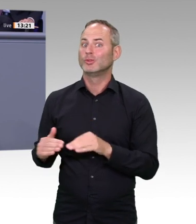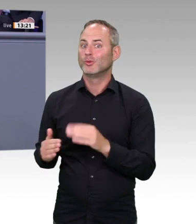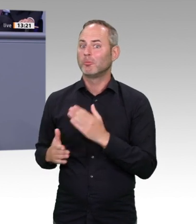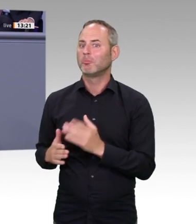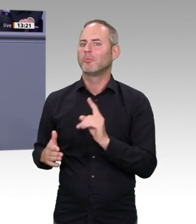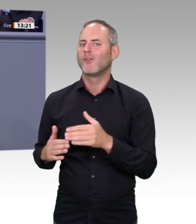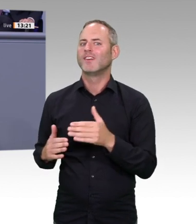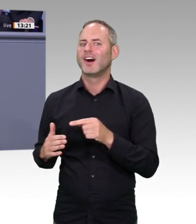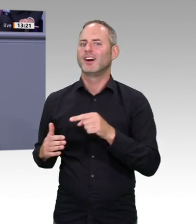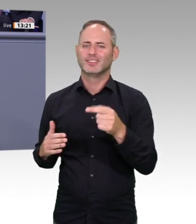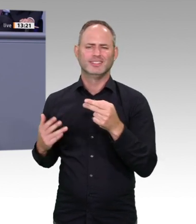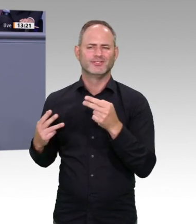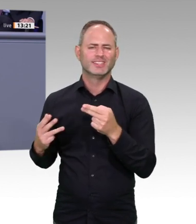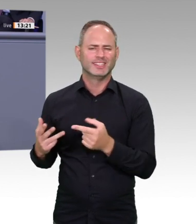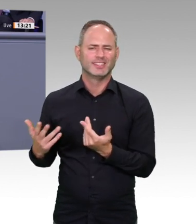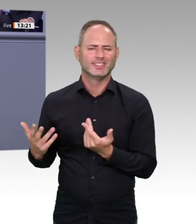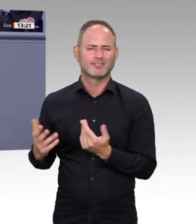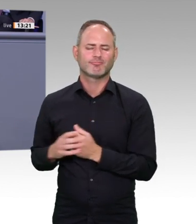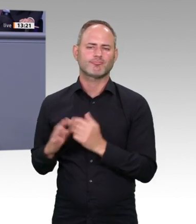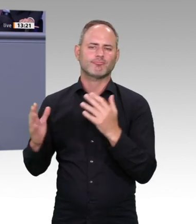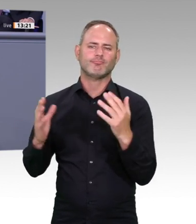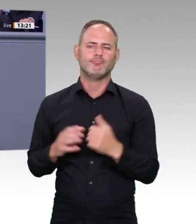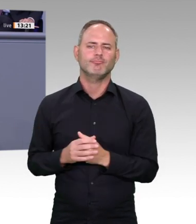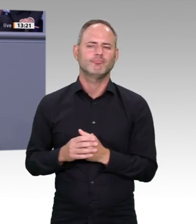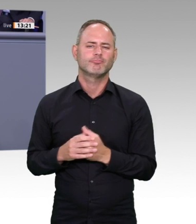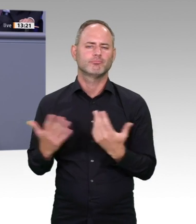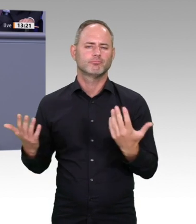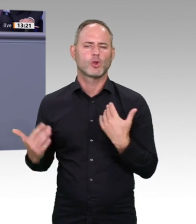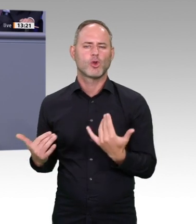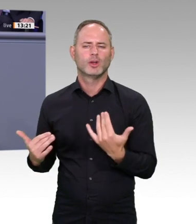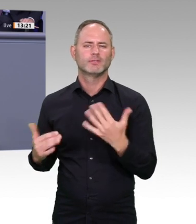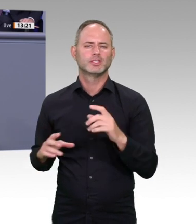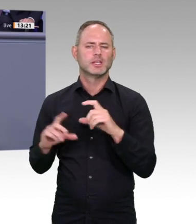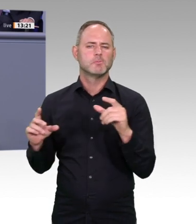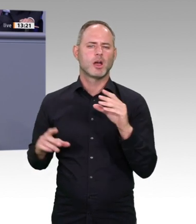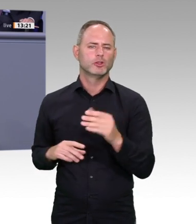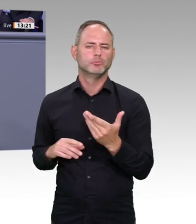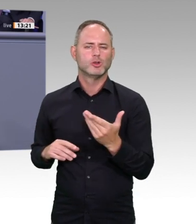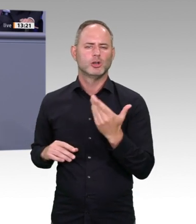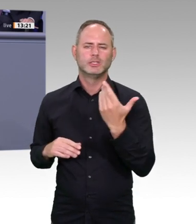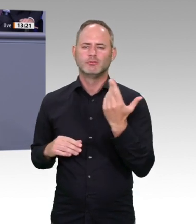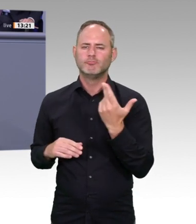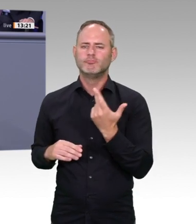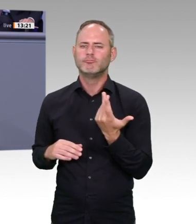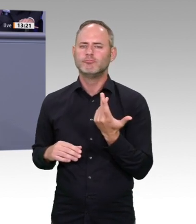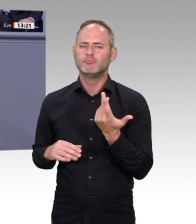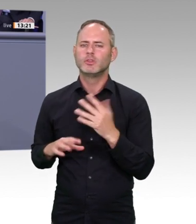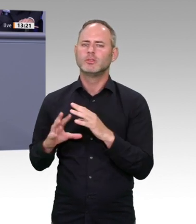einem Maße, was es noch nie vorher gab, gesagt, wir investieren in den Bau dieser Plätze. Aber wir sind auch bereit, uns an den